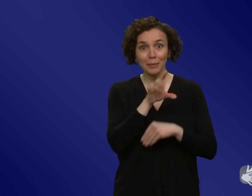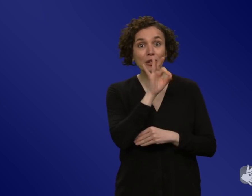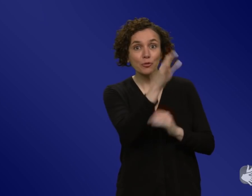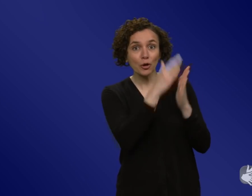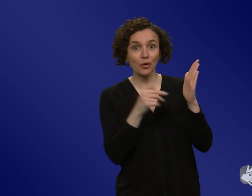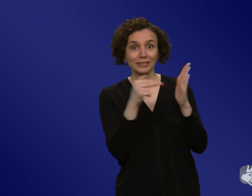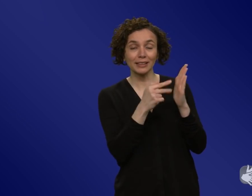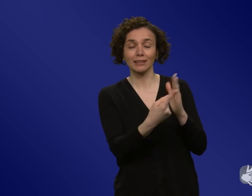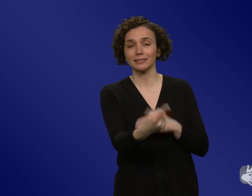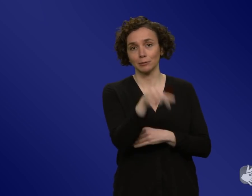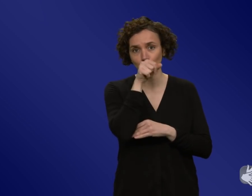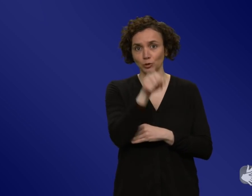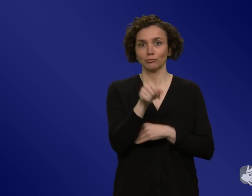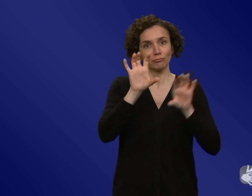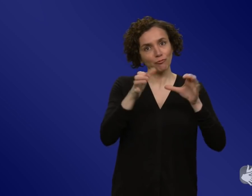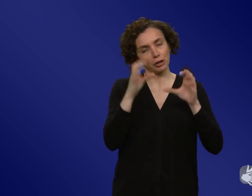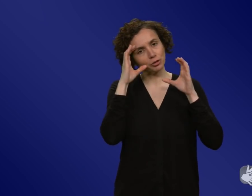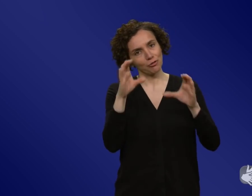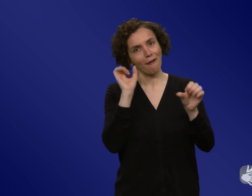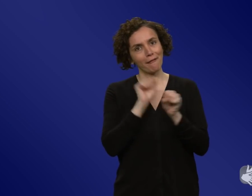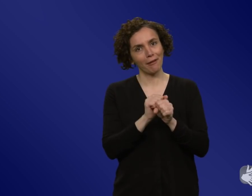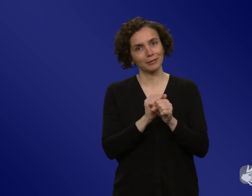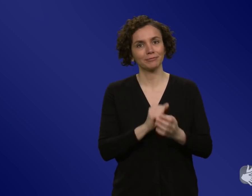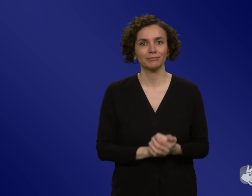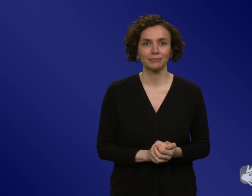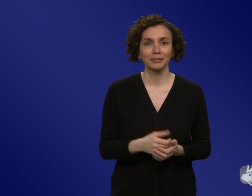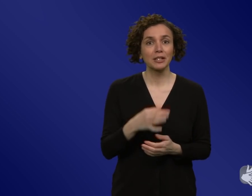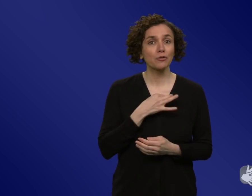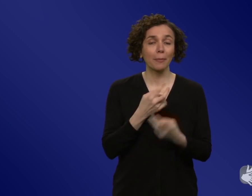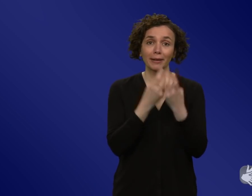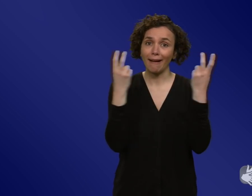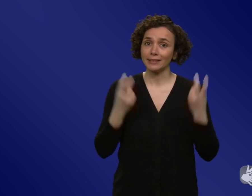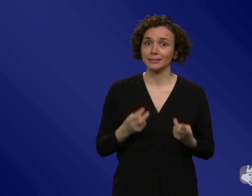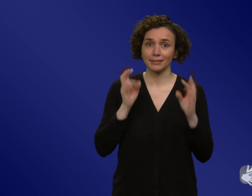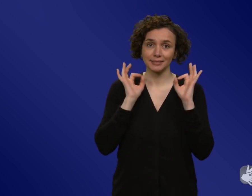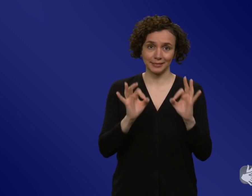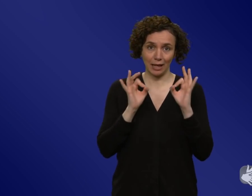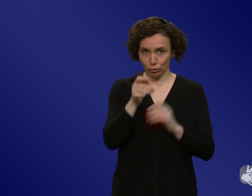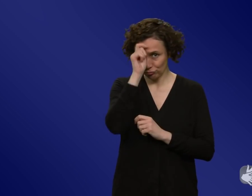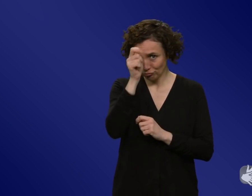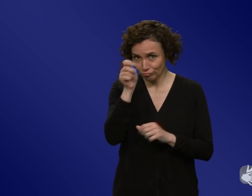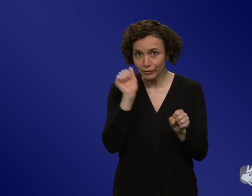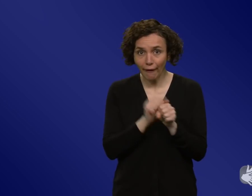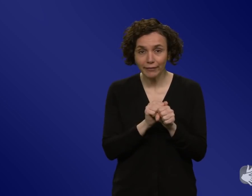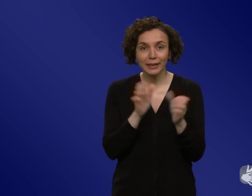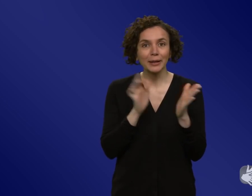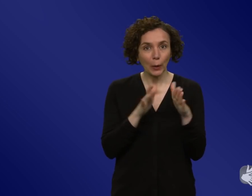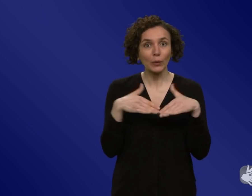ganz bewundernswerten Ansatz, weil man eben sieht, dass die dann, ja, ich meine, eine Pandemie ist jetzt eine sehr lange